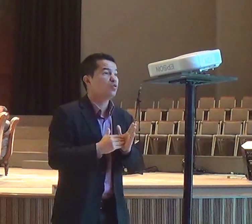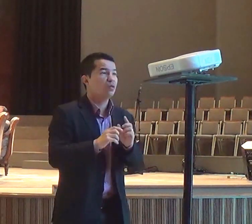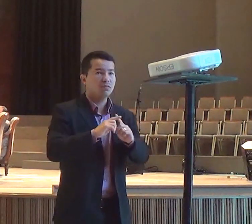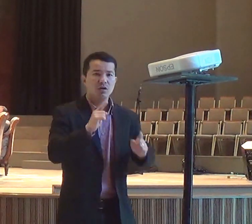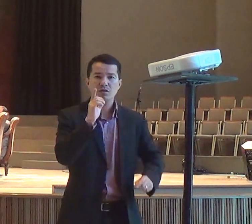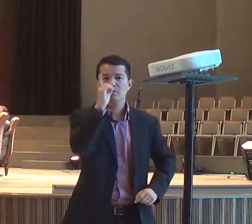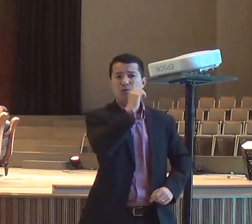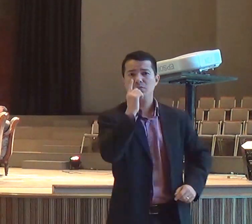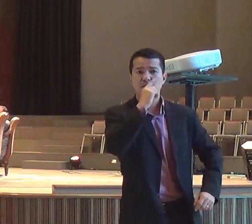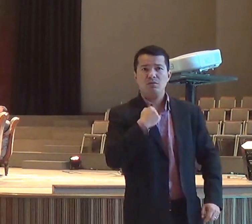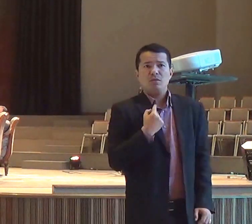domingo,